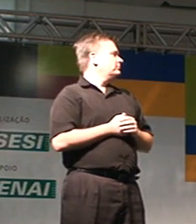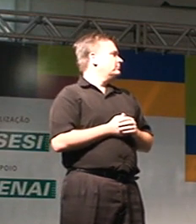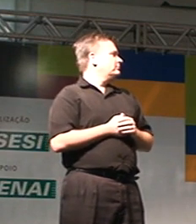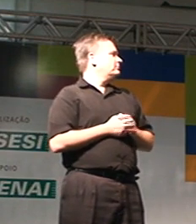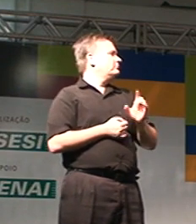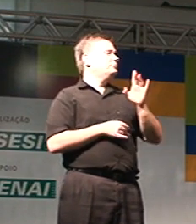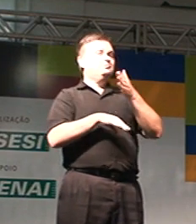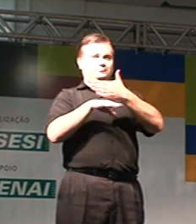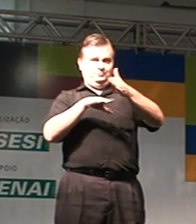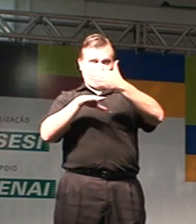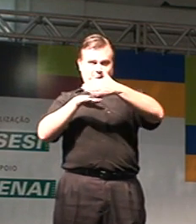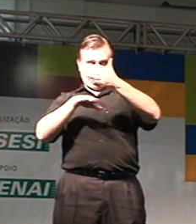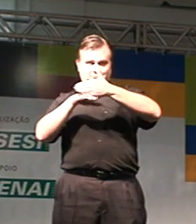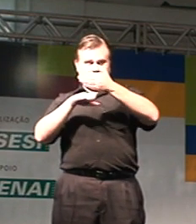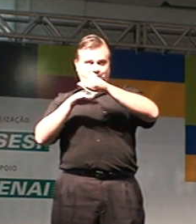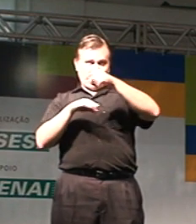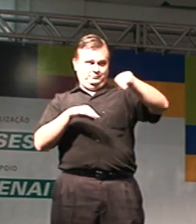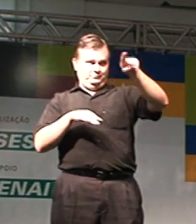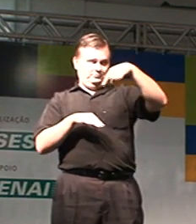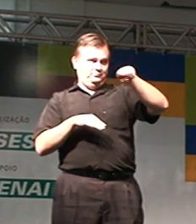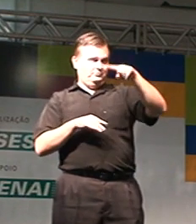um exercício com vocês.